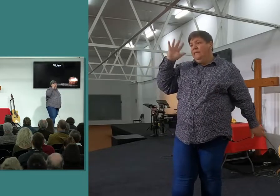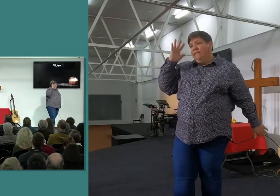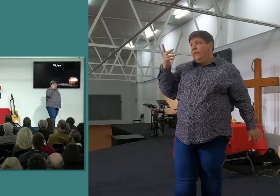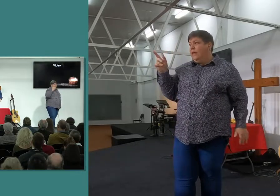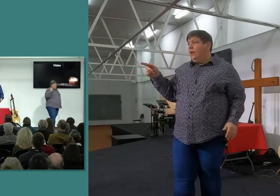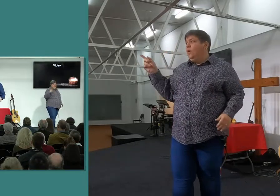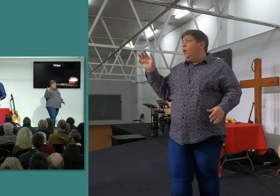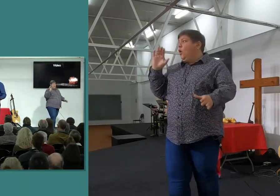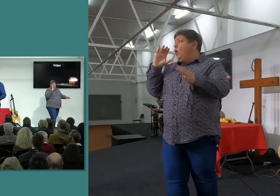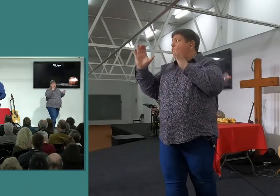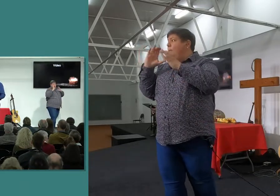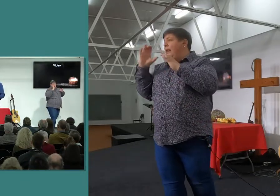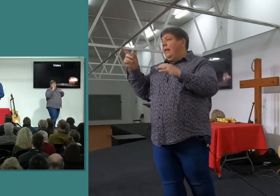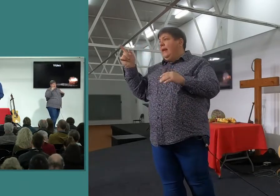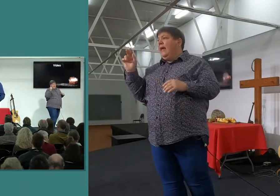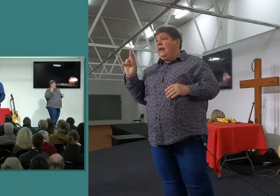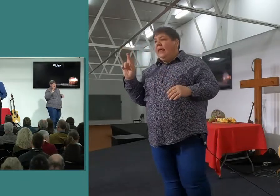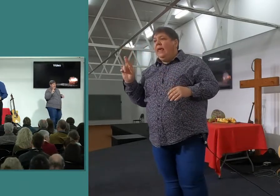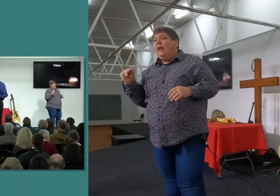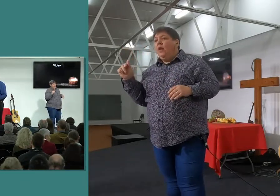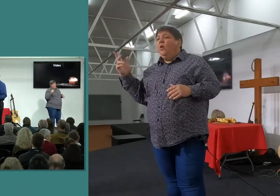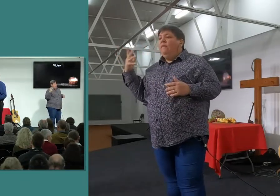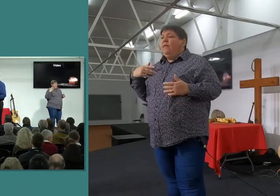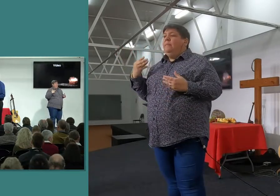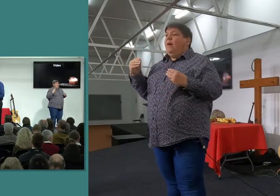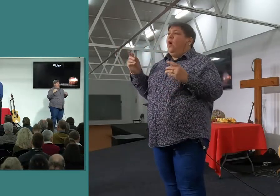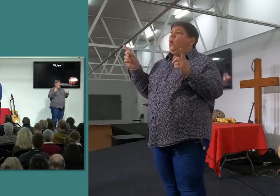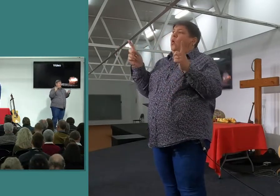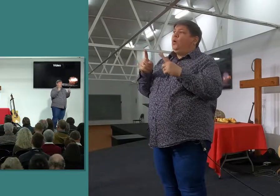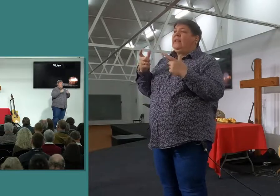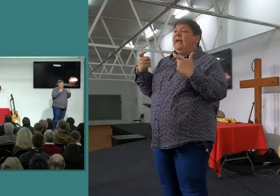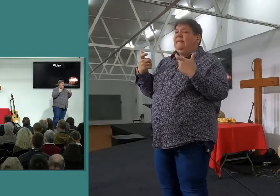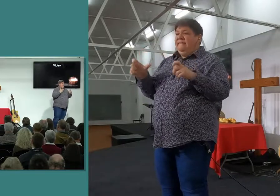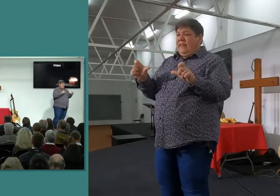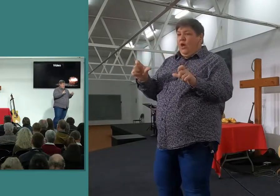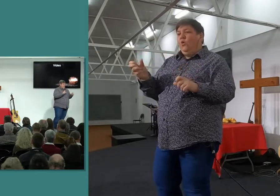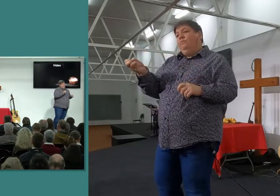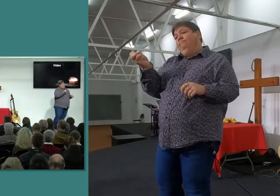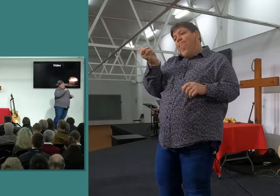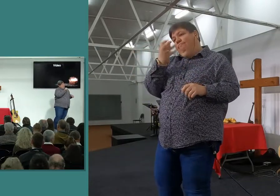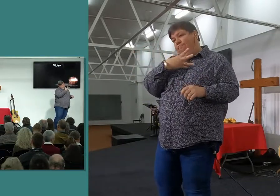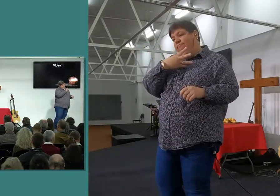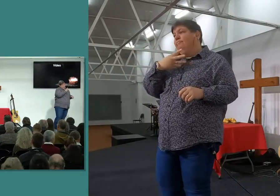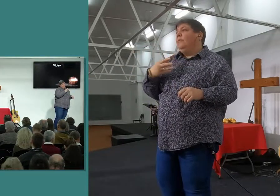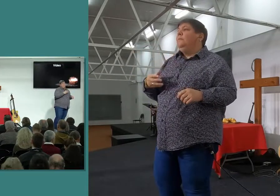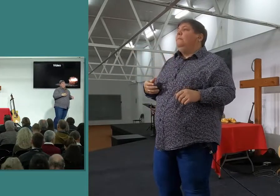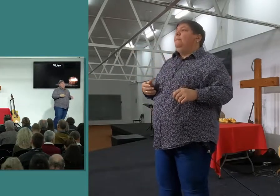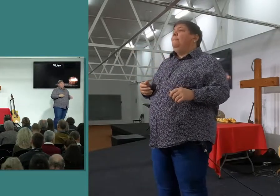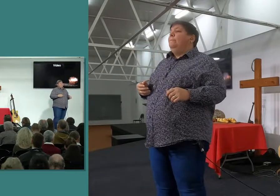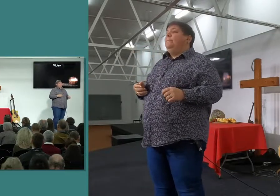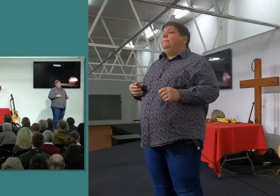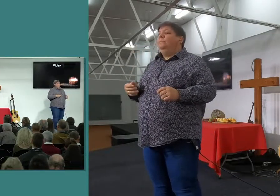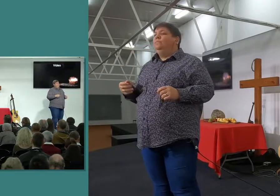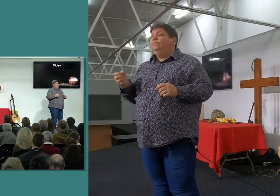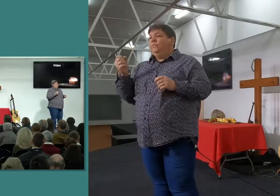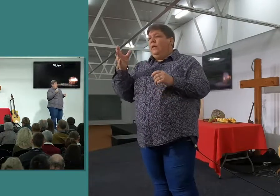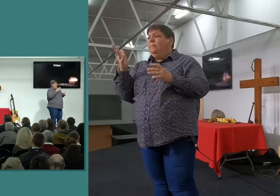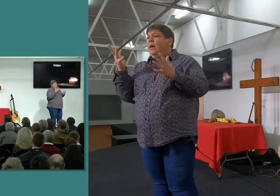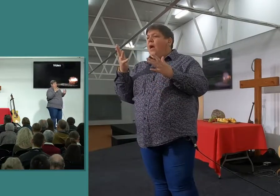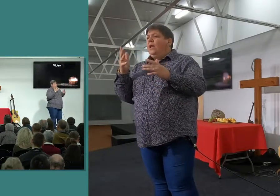communikeer, ek en Rian gaan een kort video maak, en ons gaan dit oplaai, en ek gaan vir jou, ek gaan vir jou paar kort stappen gee, dit gaan soos een 3 of